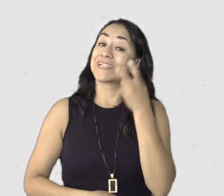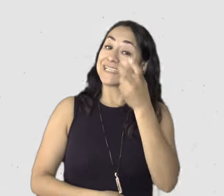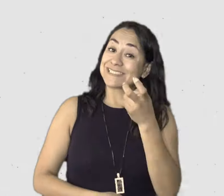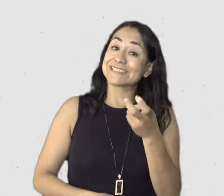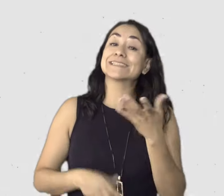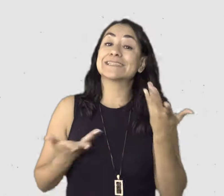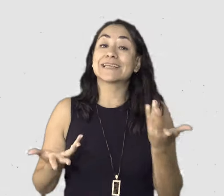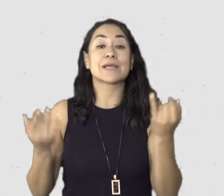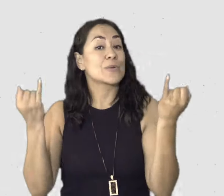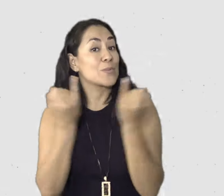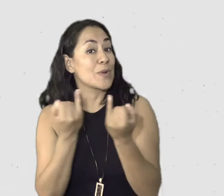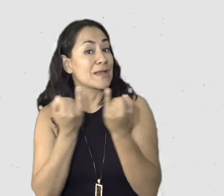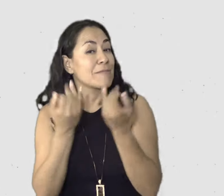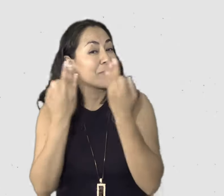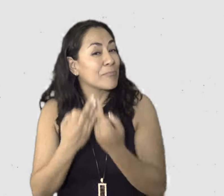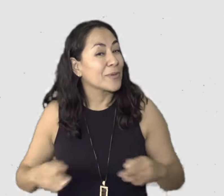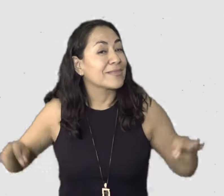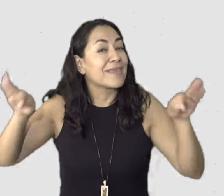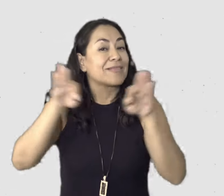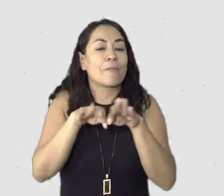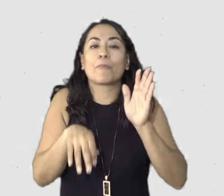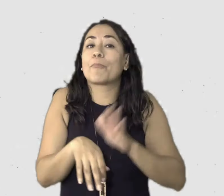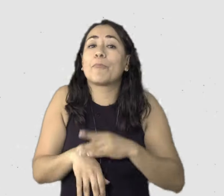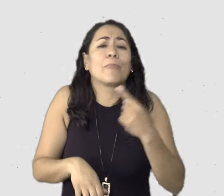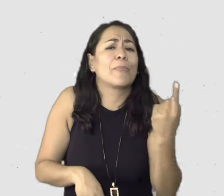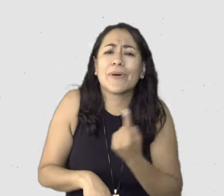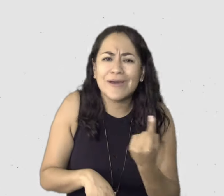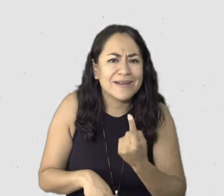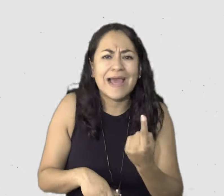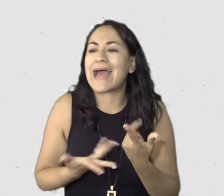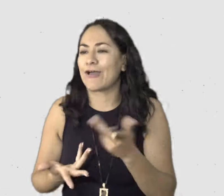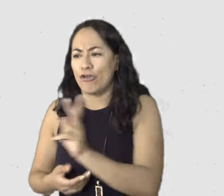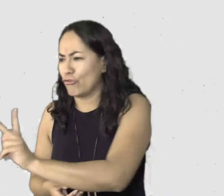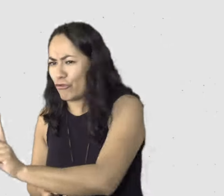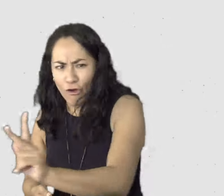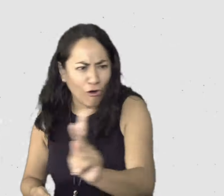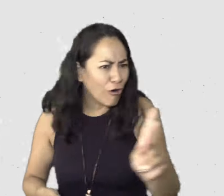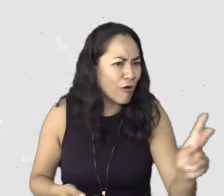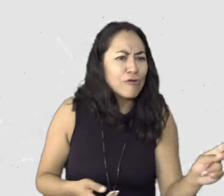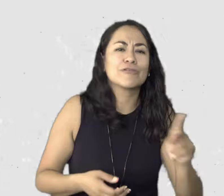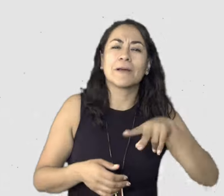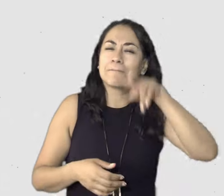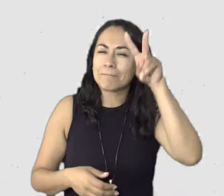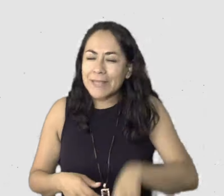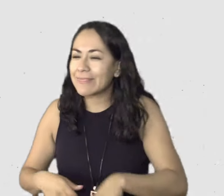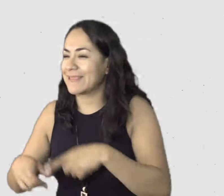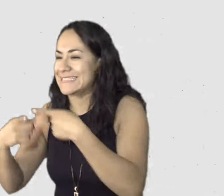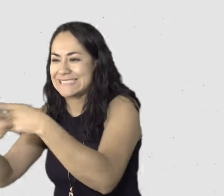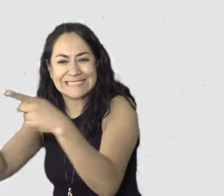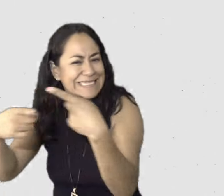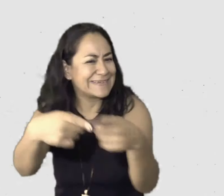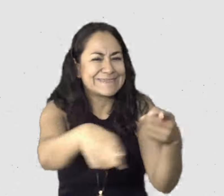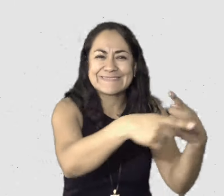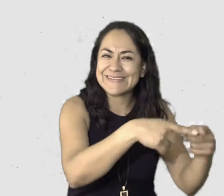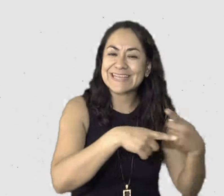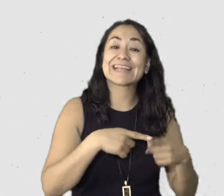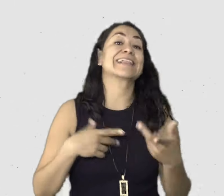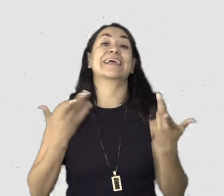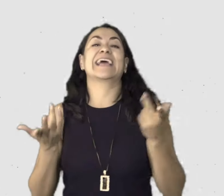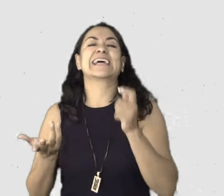dicen aquí mis amigas, que lo bonito es la variedad. Somos tan diferentes que es muy bonito ver todos